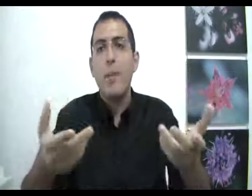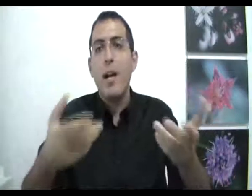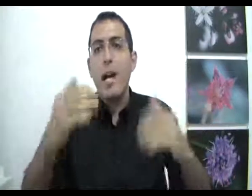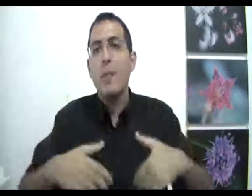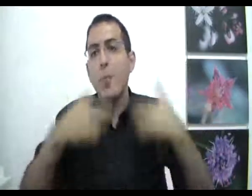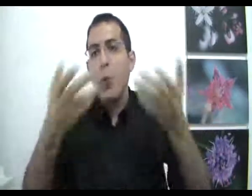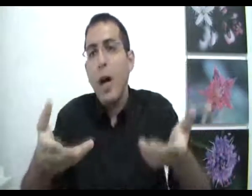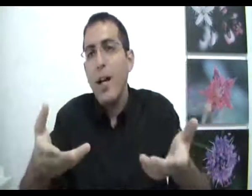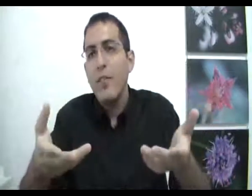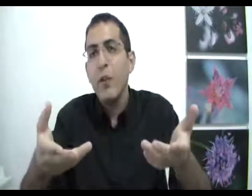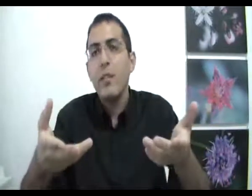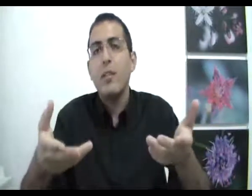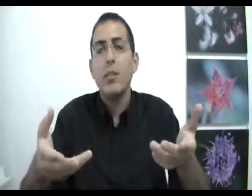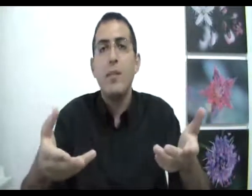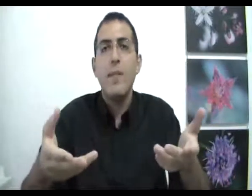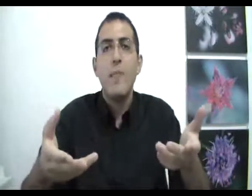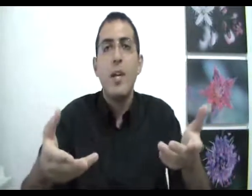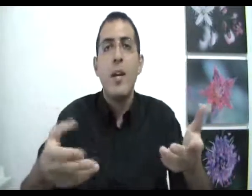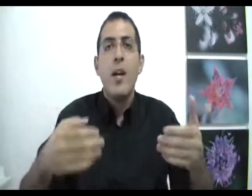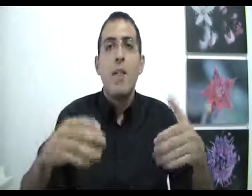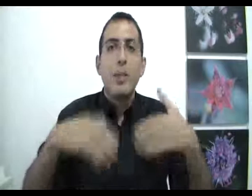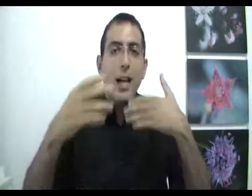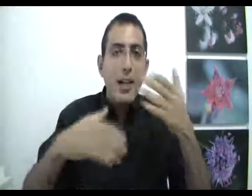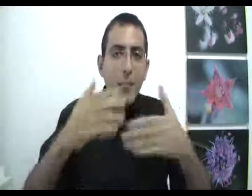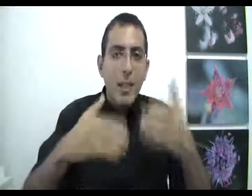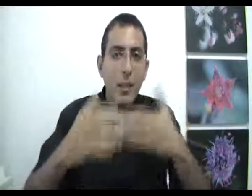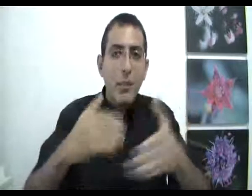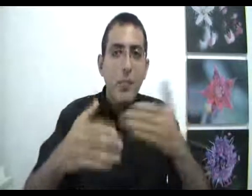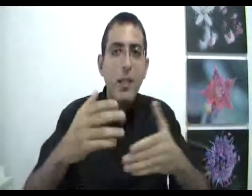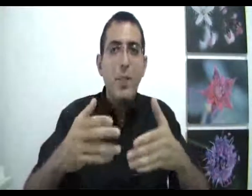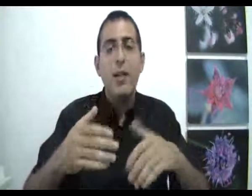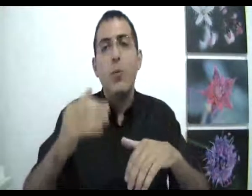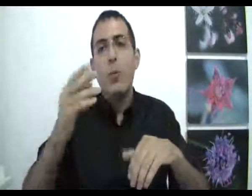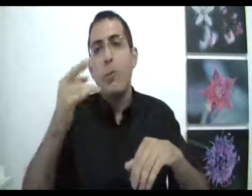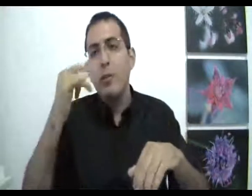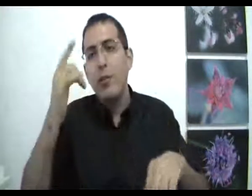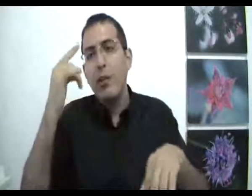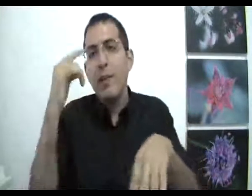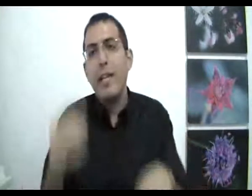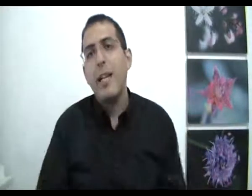האם אתה מוכרח לבחור את הרצון הזה ובכך האם בעיניו מתבונן פנימה הוא בסופו של דבר יגלה